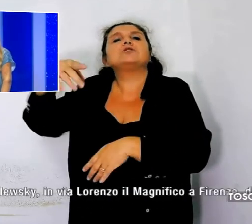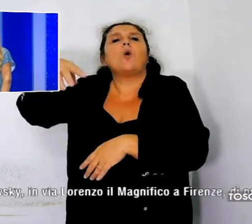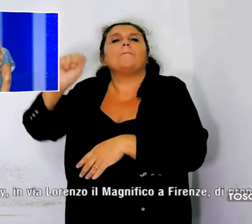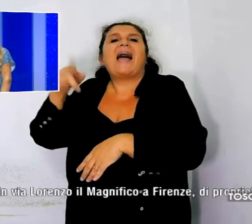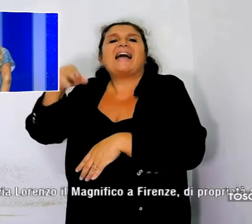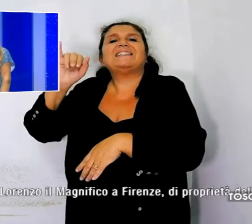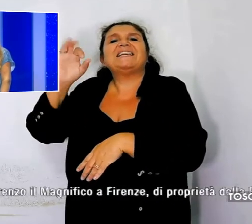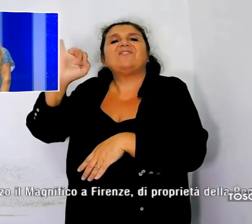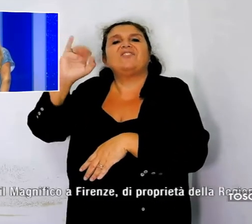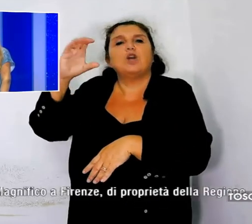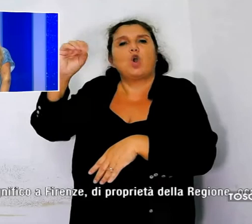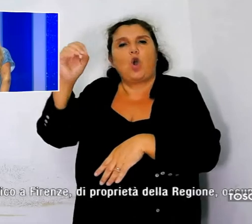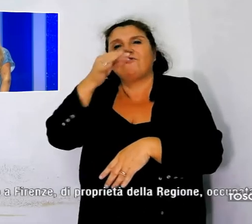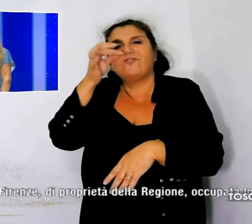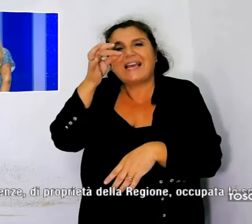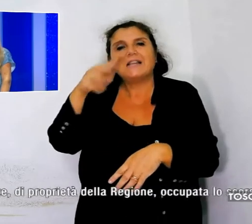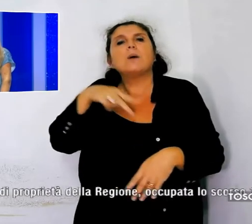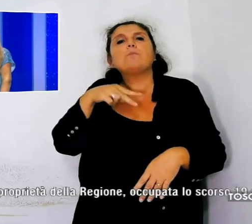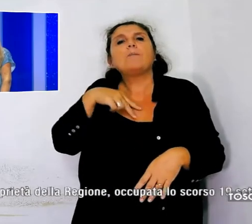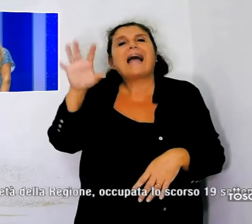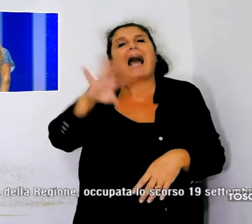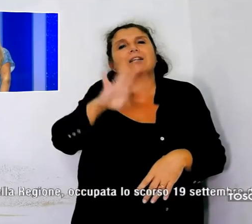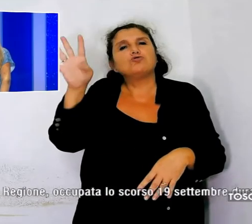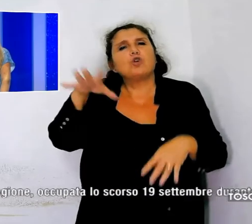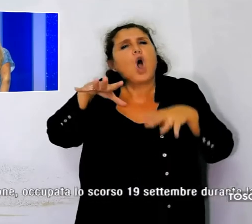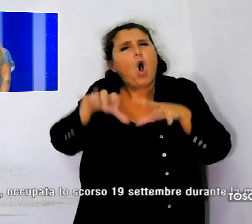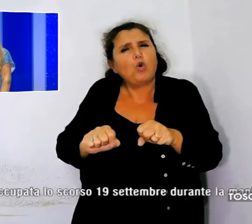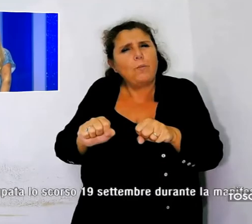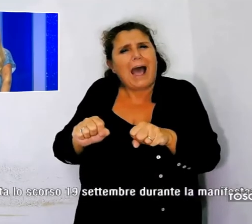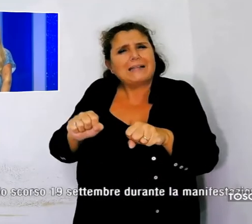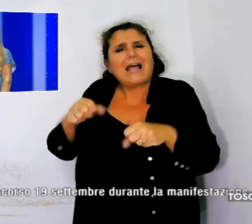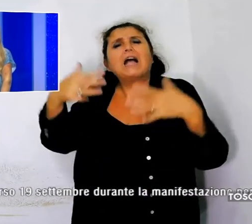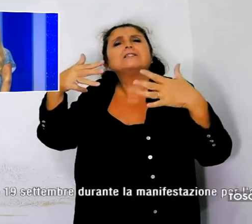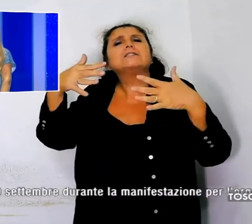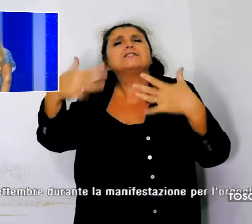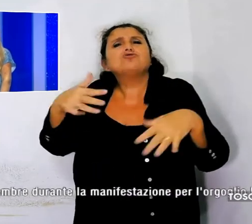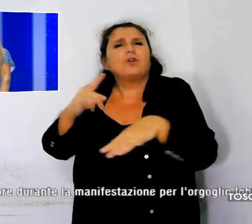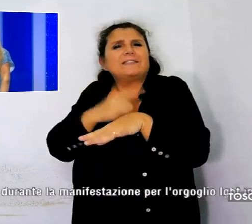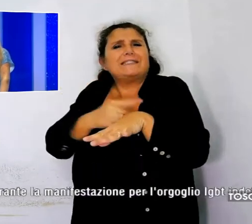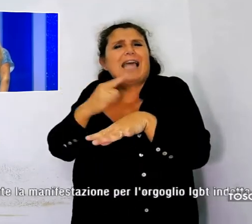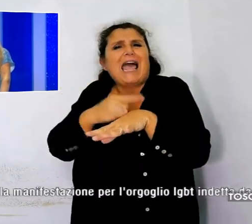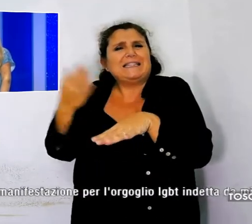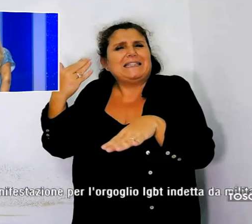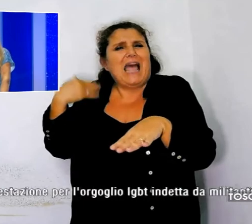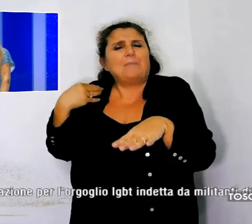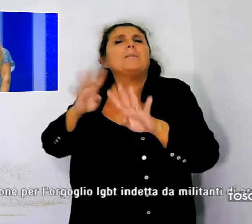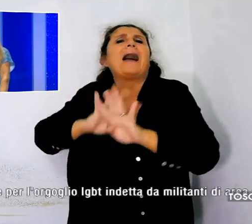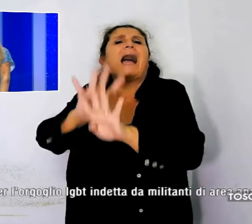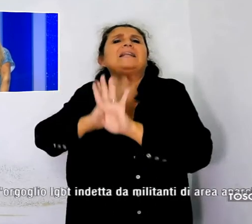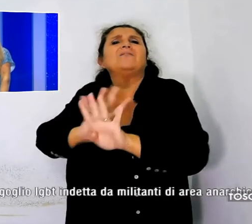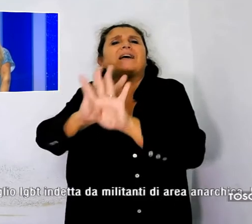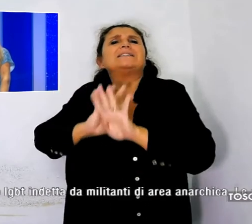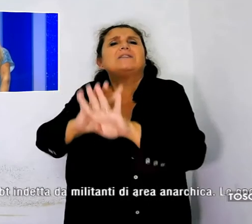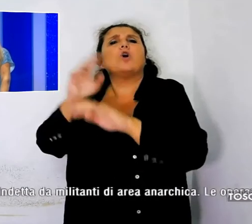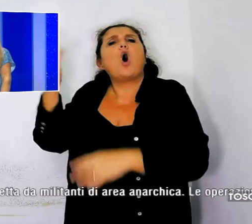di proprietà della regione, occupata lo scorso 19 settembre durante la manifestazione per l'orgoglio